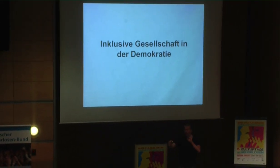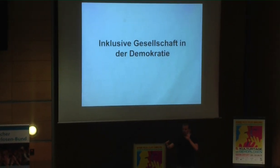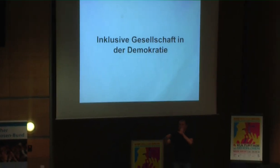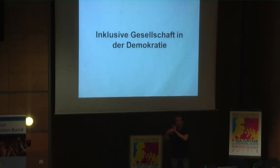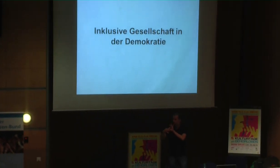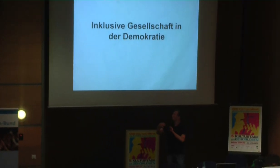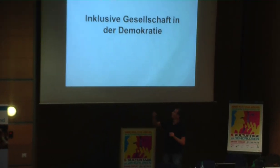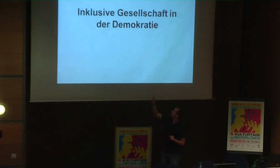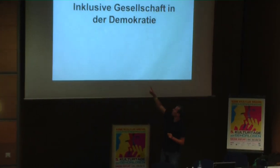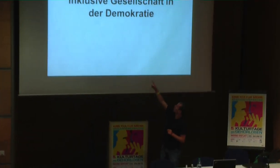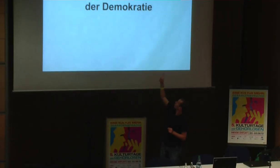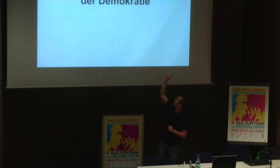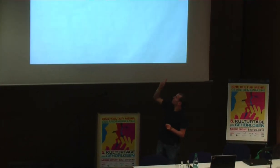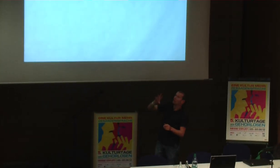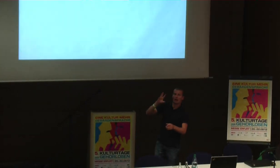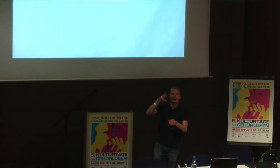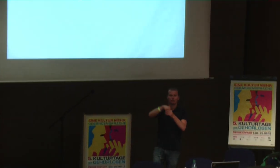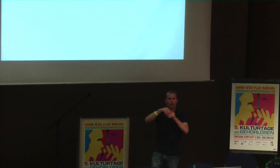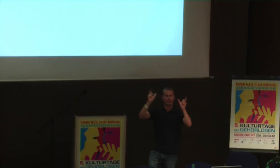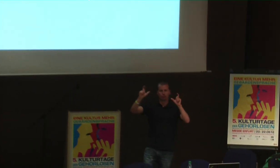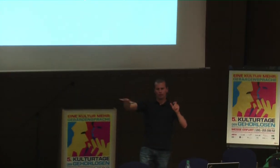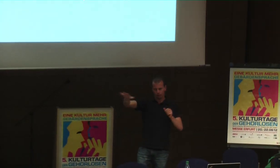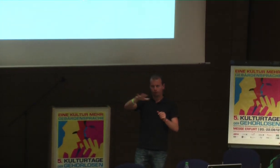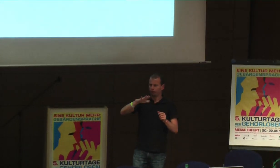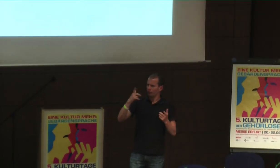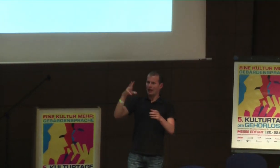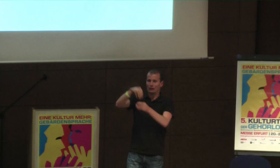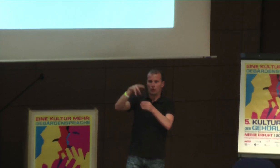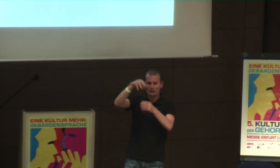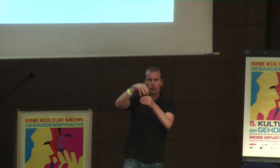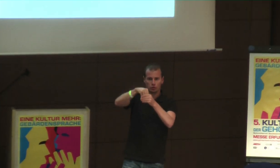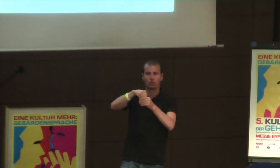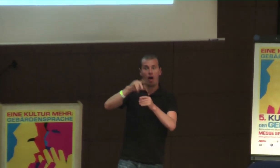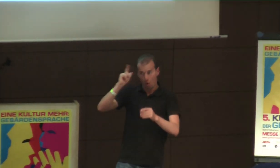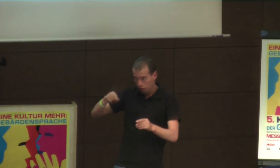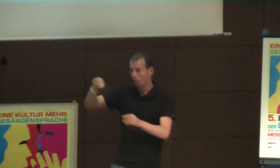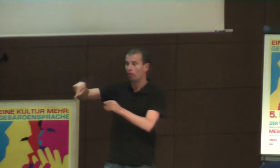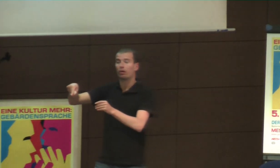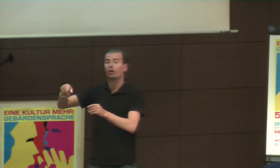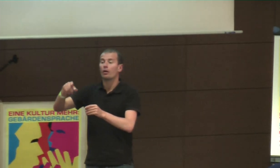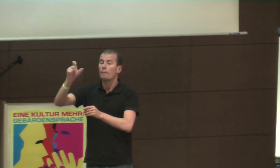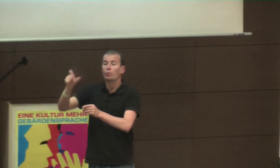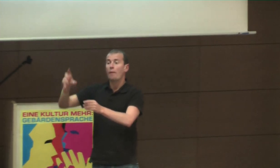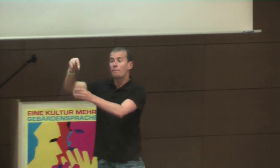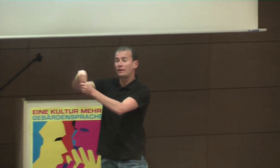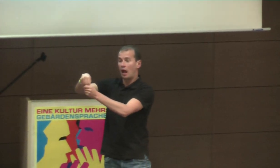Das Thema der Kulturtage ist ja die inklusive Gesellschaft auch. Es wird viel von den Kulturtagen nicht erwarten.